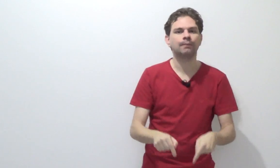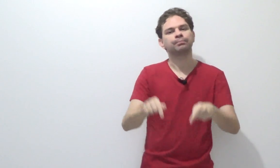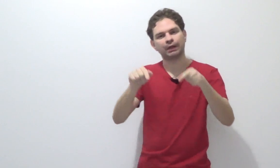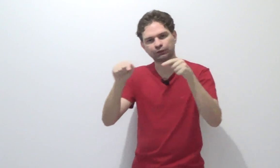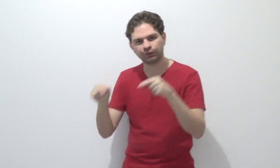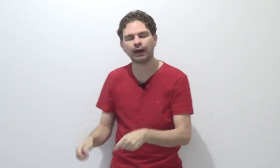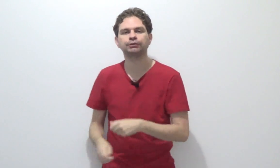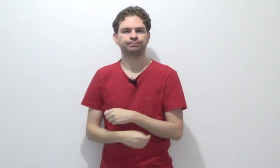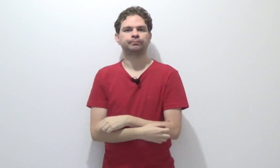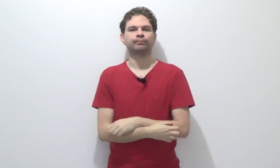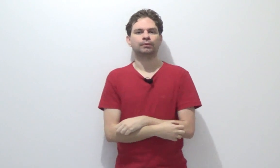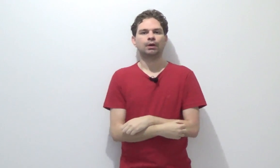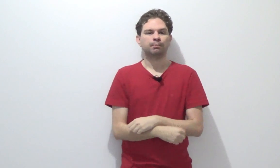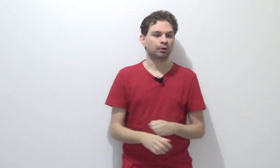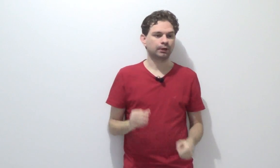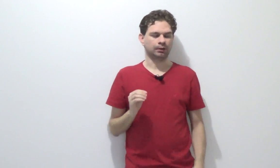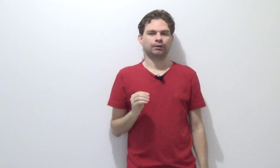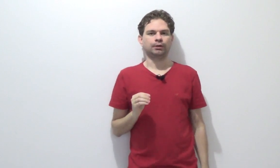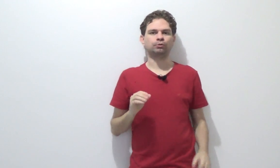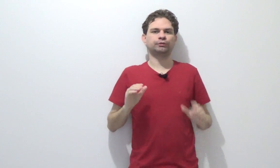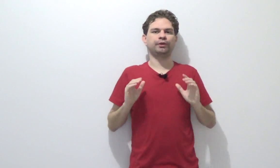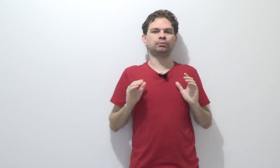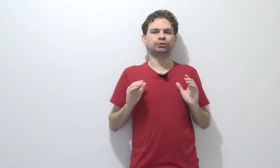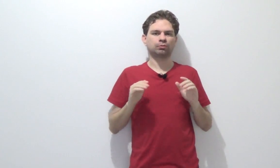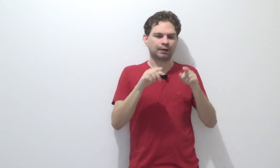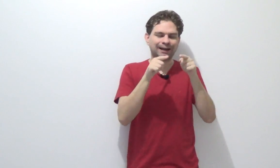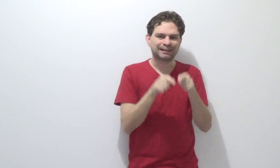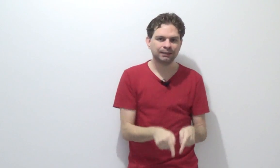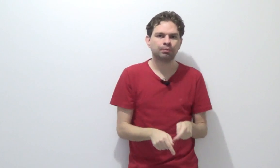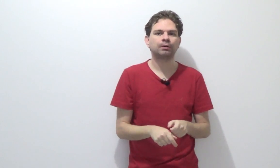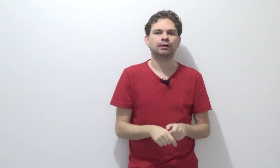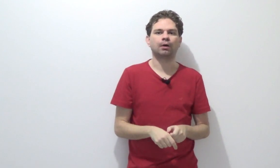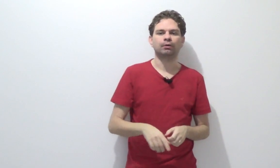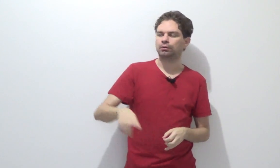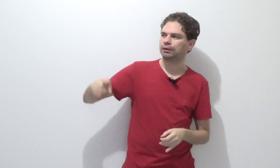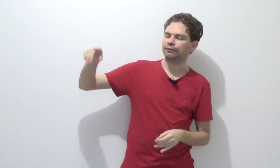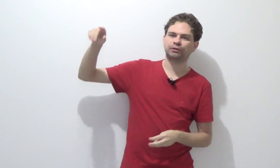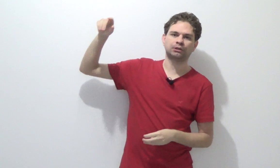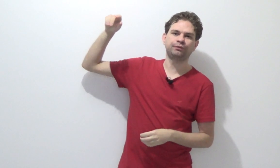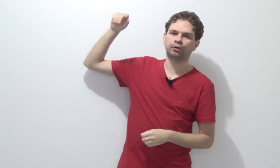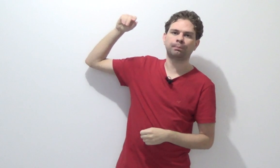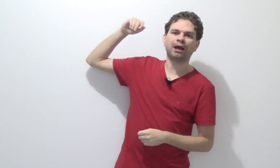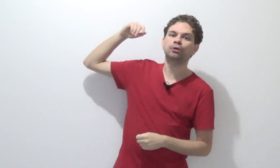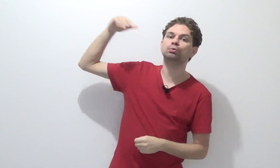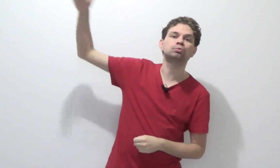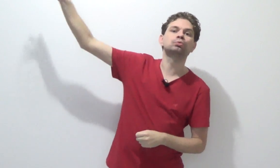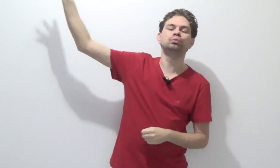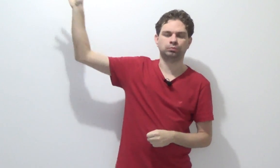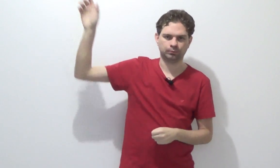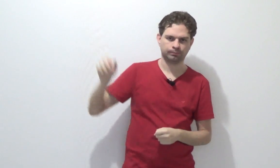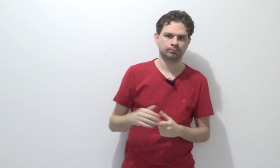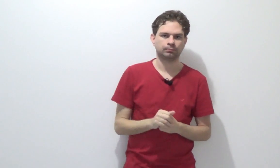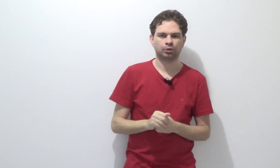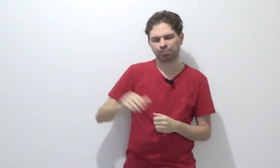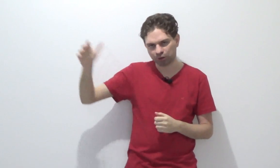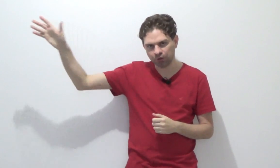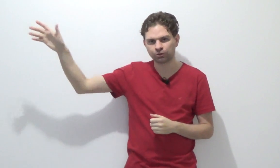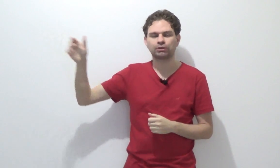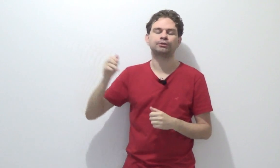da atividade. Por quê? Eu desferi um tiro no cara aqui em Blumenau. O cara foi transferido pra Rio do Sul, que é um pouquinho distante